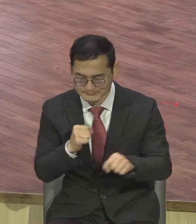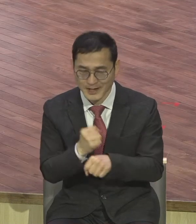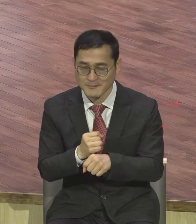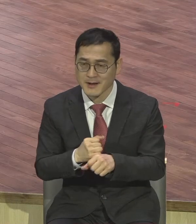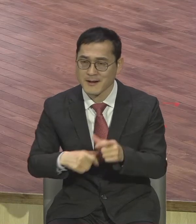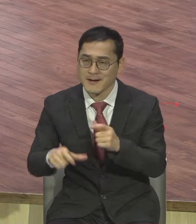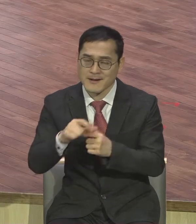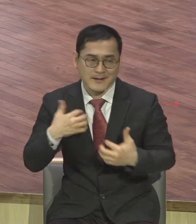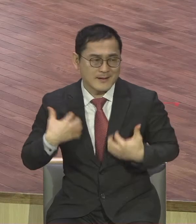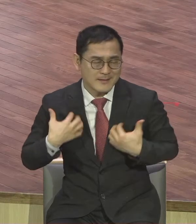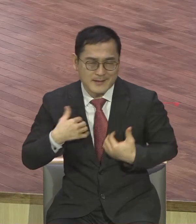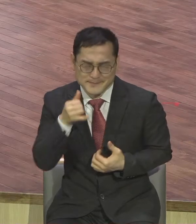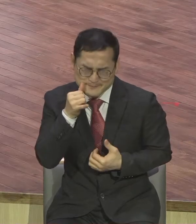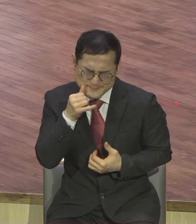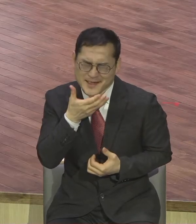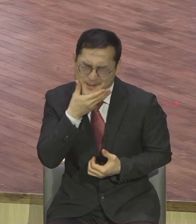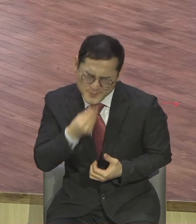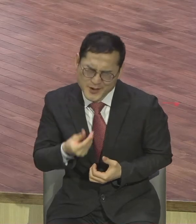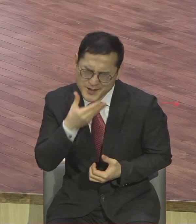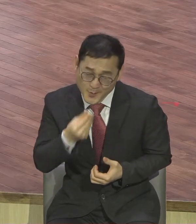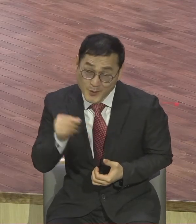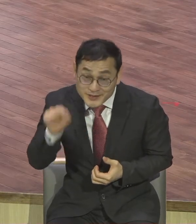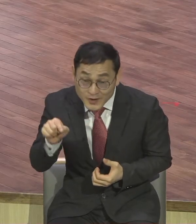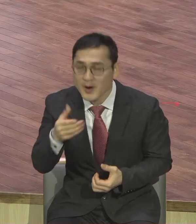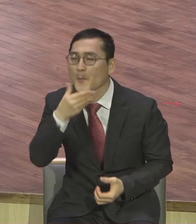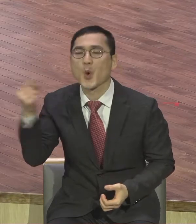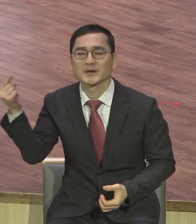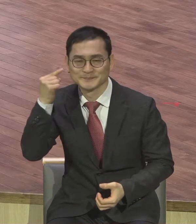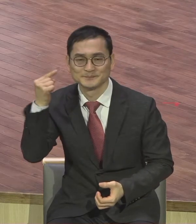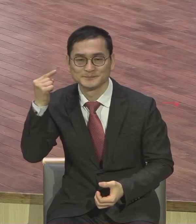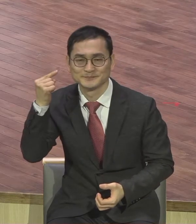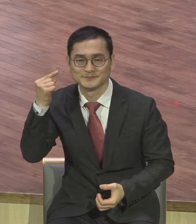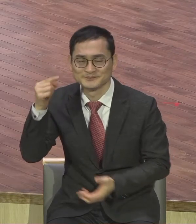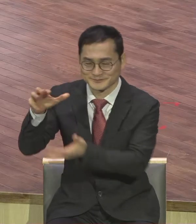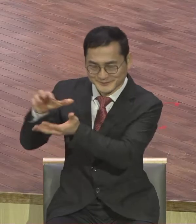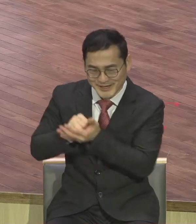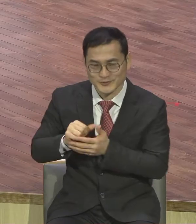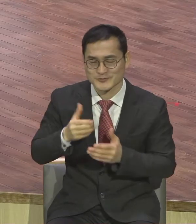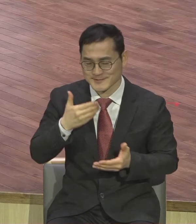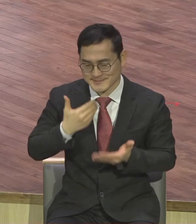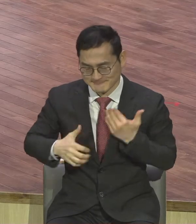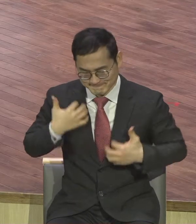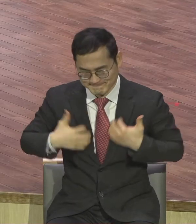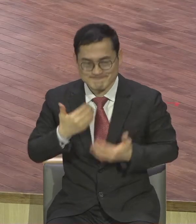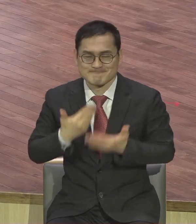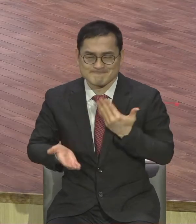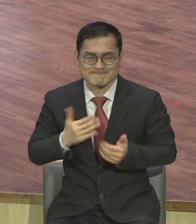복음이에요 복음 복음 누린다는 증거예요 늙지도 하네